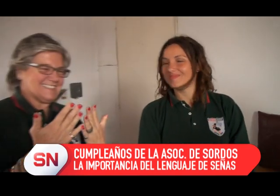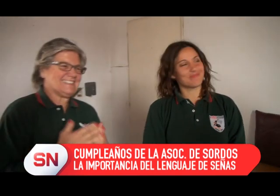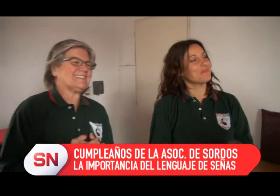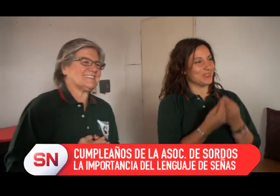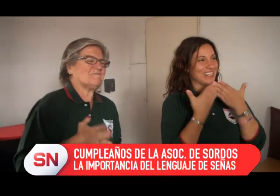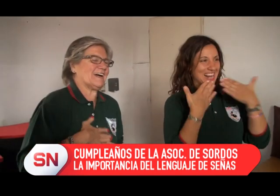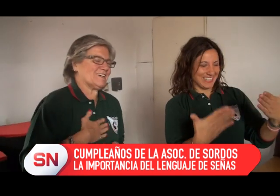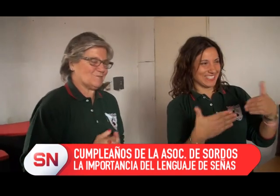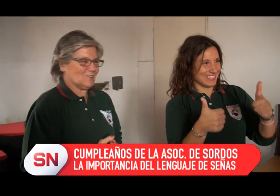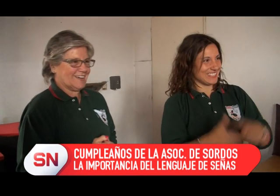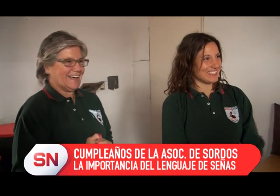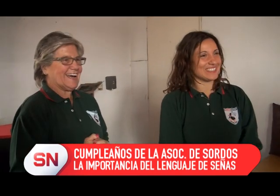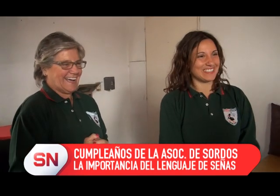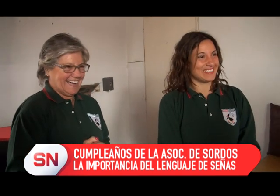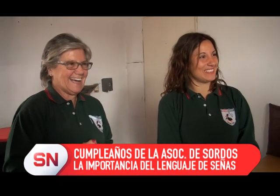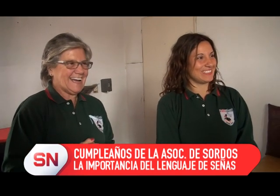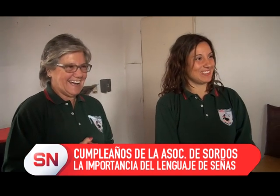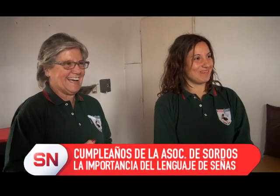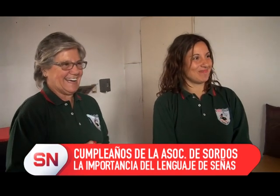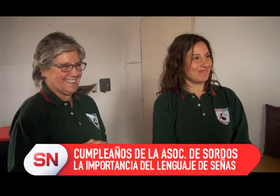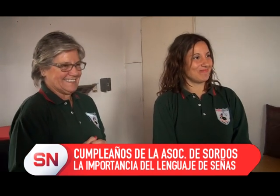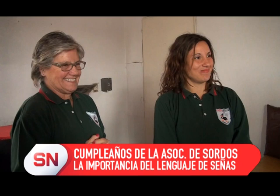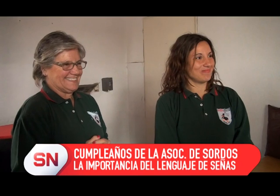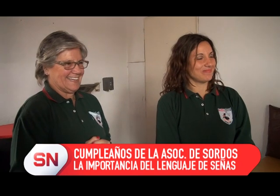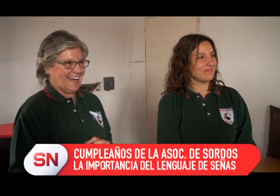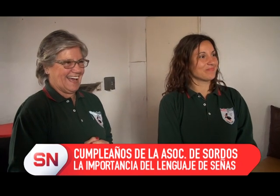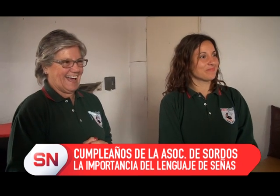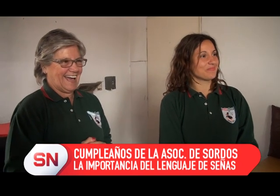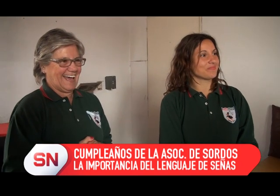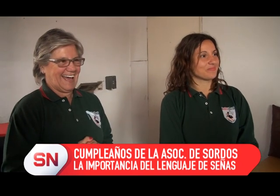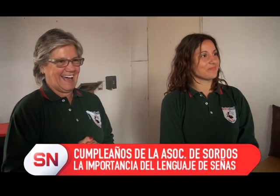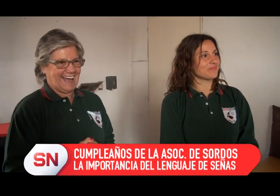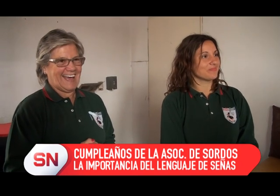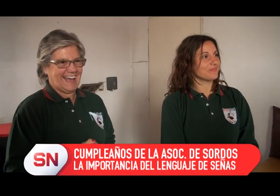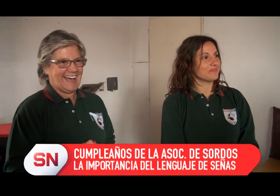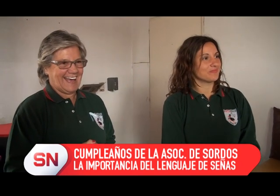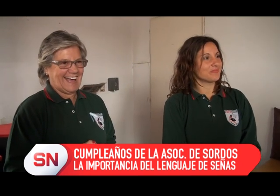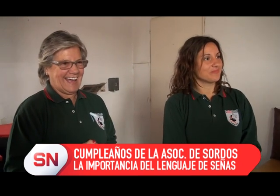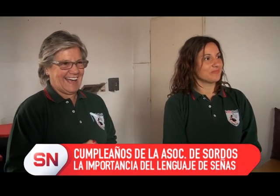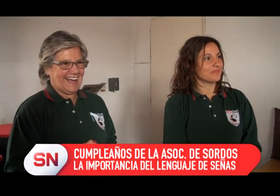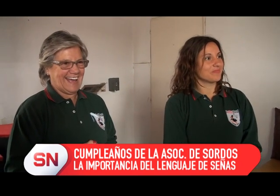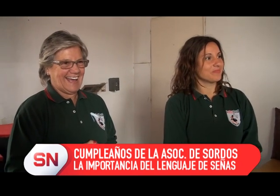Muchísimas gracias, muchísimas gracias, así que están muy contentas, así que gracias por la invitación y por la nota.